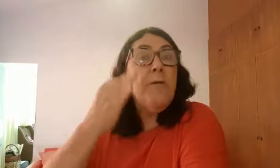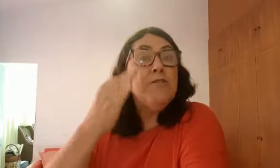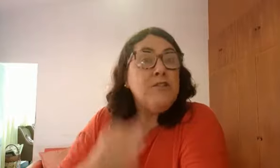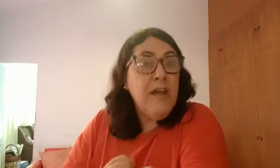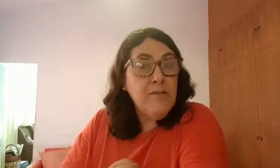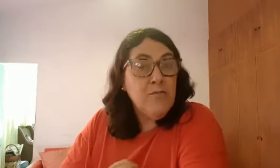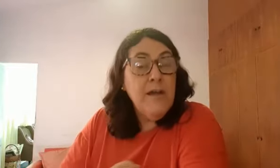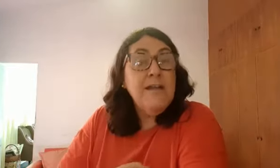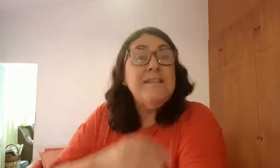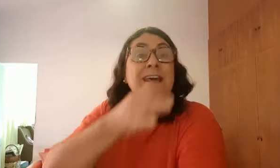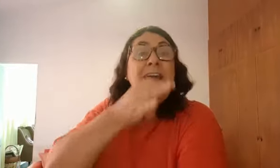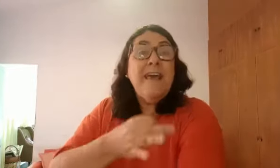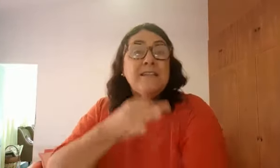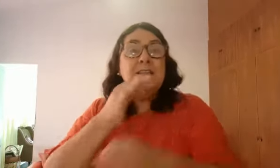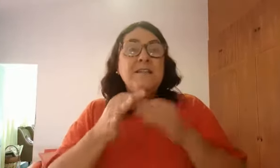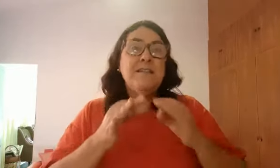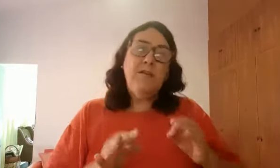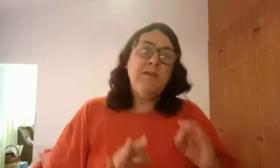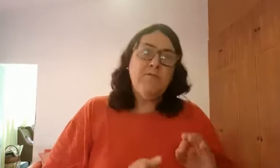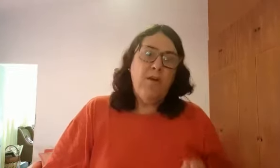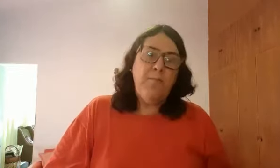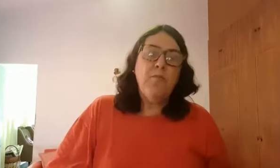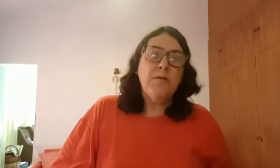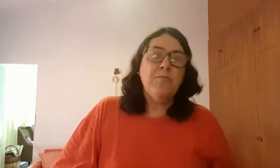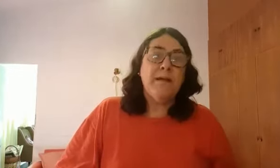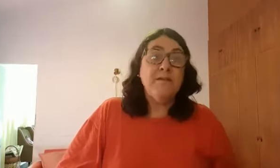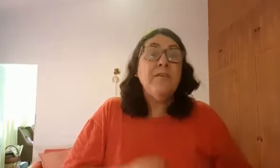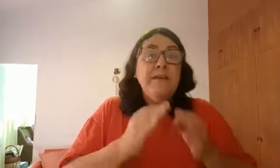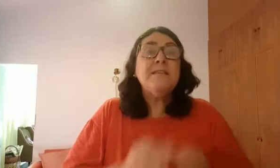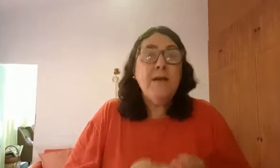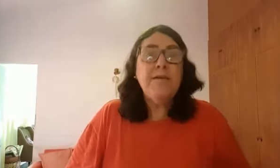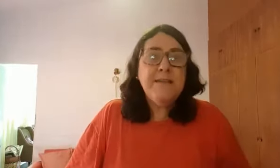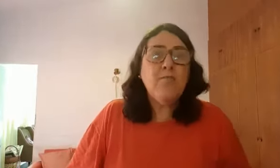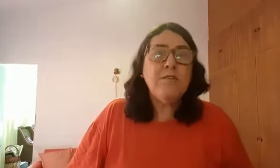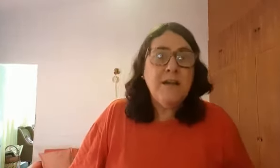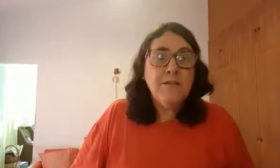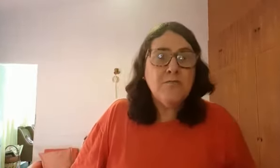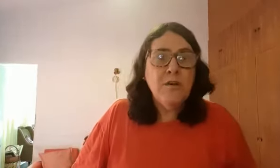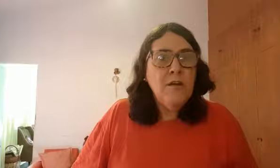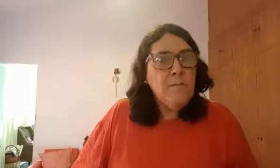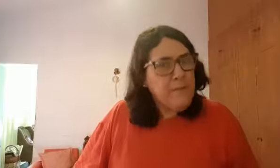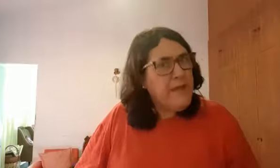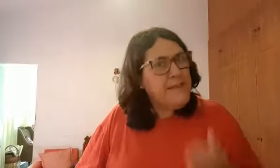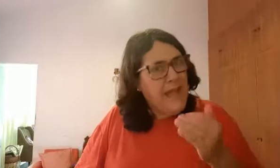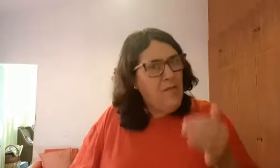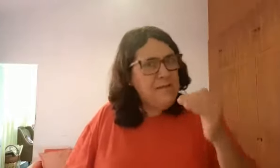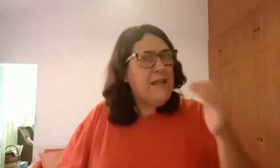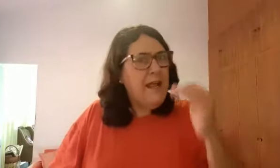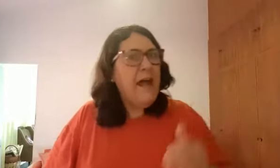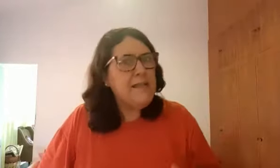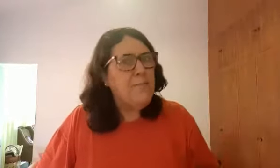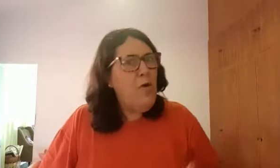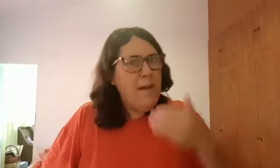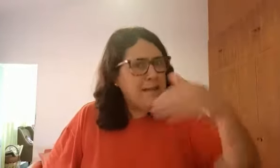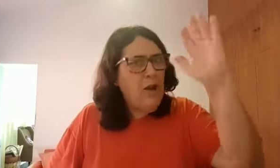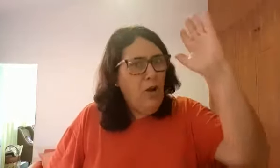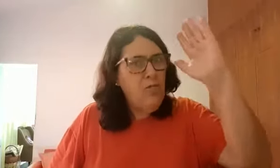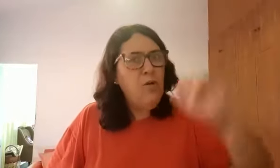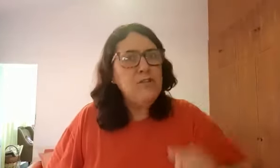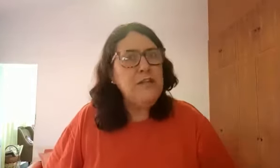projeto de extinção da escola pública no Brasil. E estão executando. E dá uma acelerada. Bom, matar logo um monte de